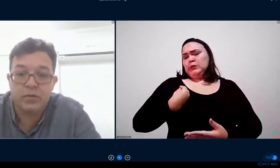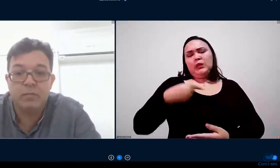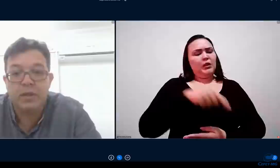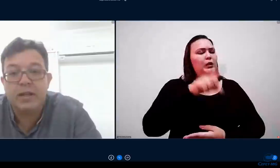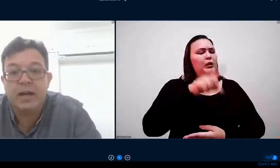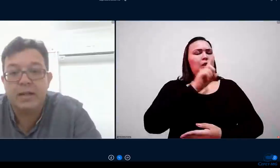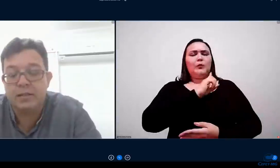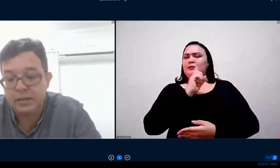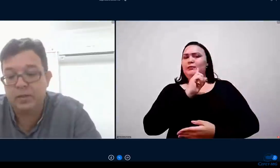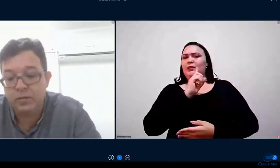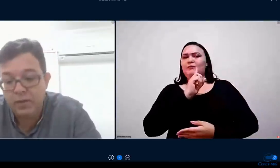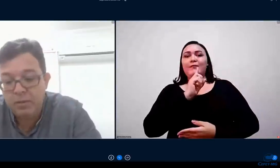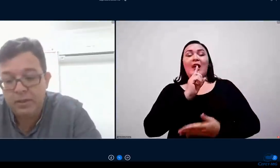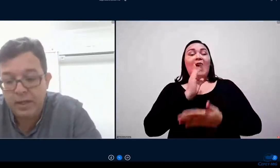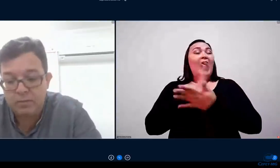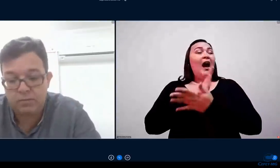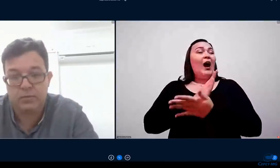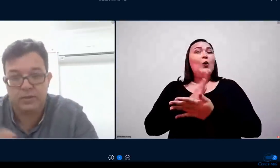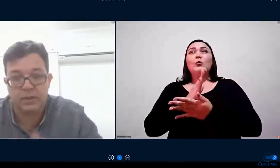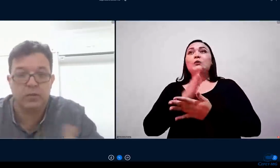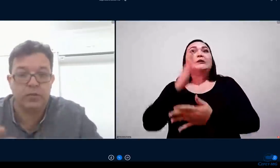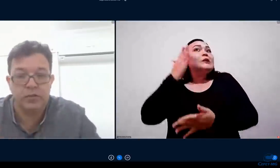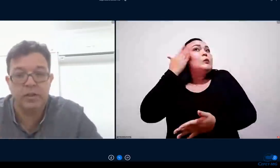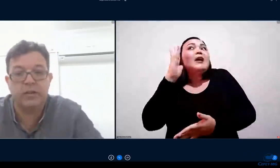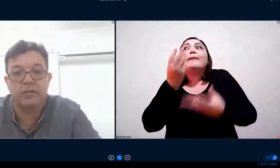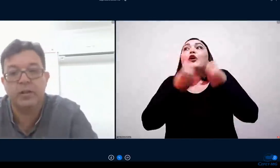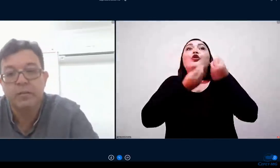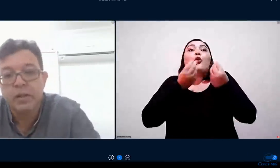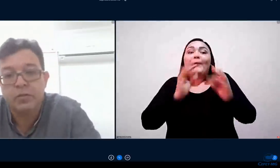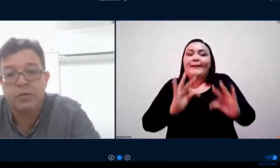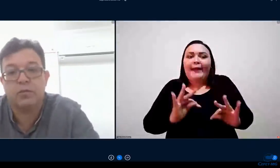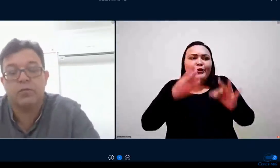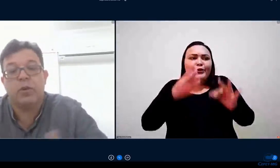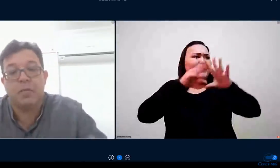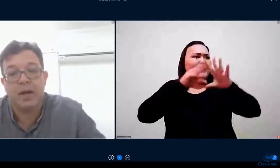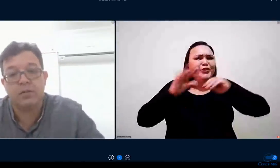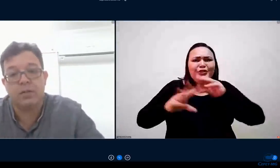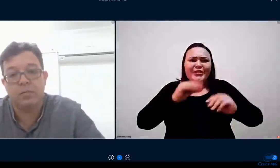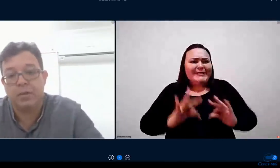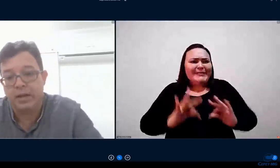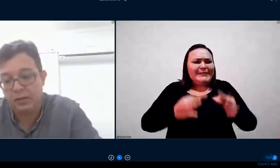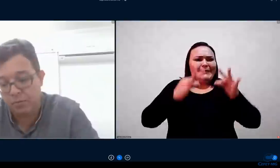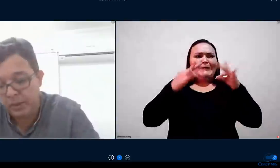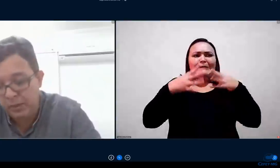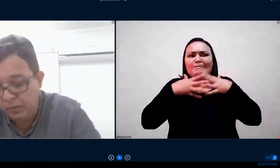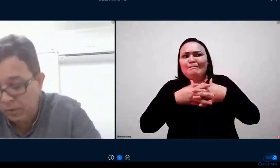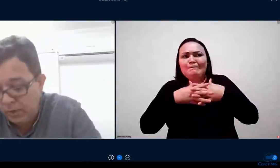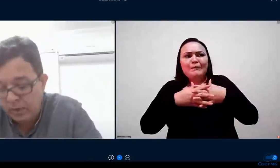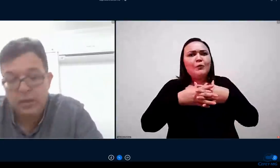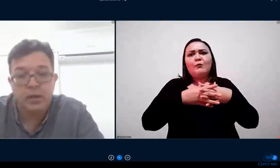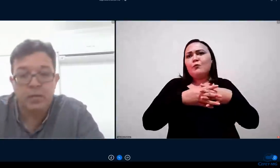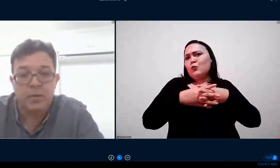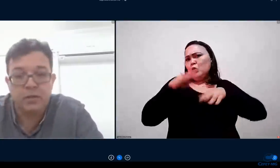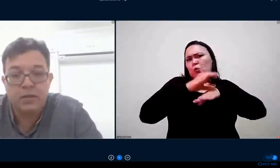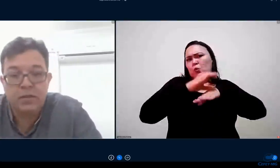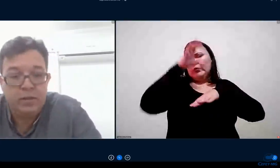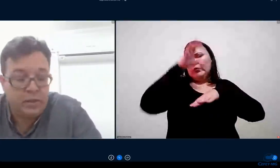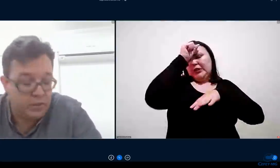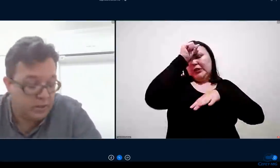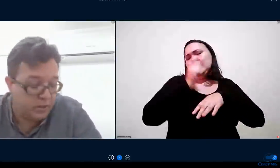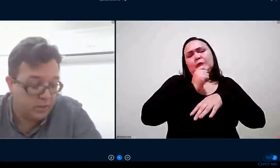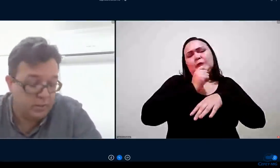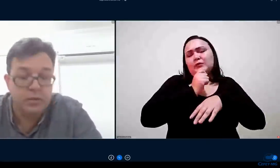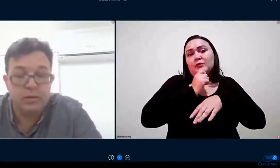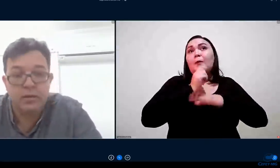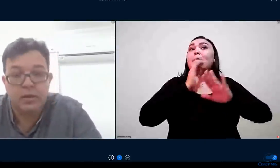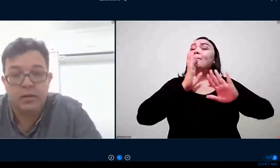não vão saber lidar ainda não sabem lidar com as tecnologias né não foram formados nem preparados para isso mas é um